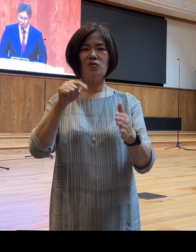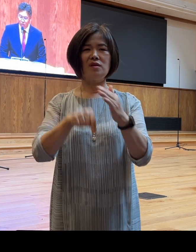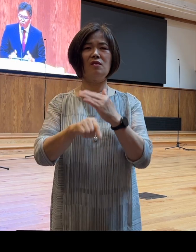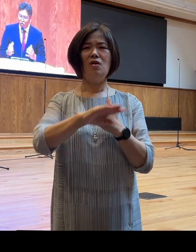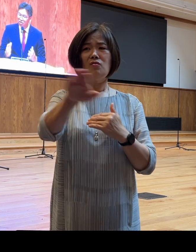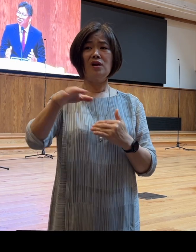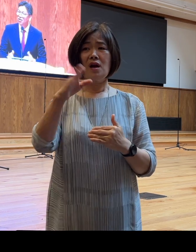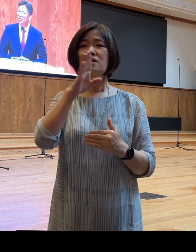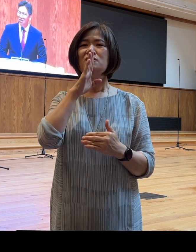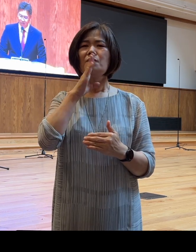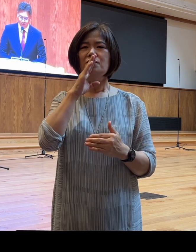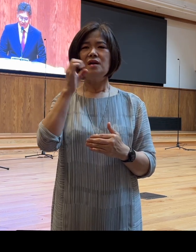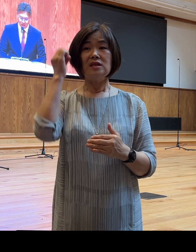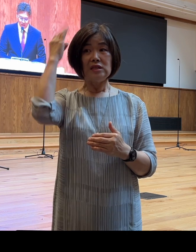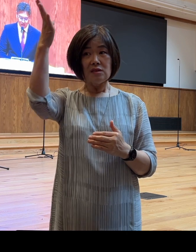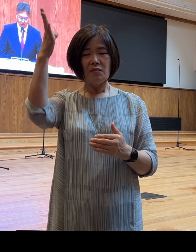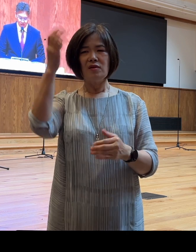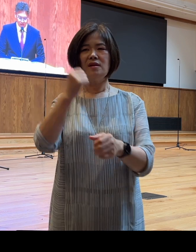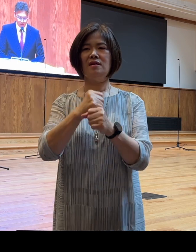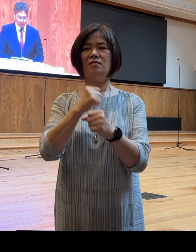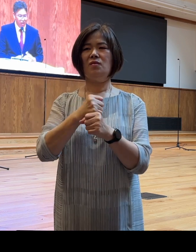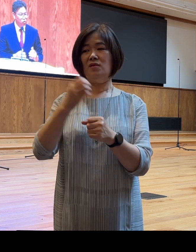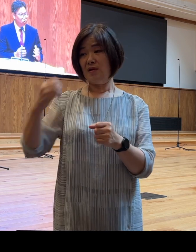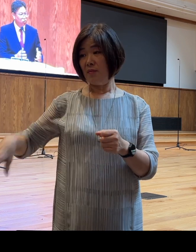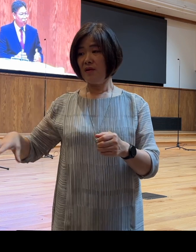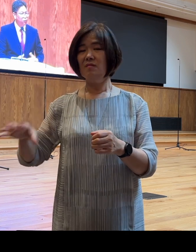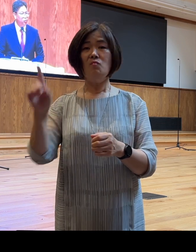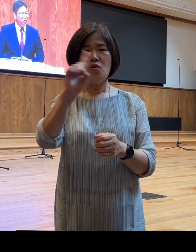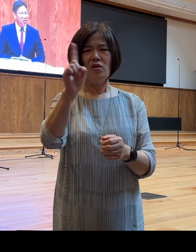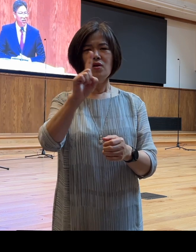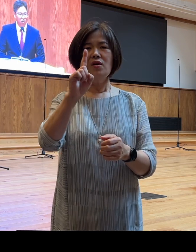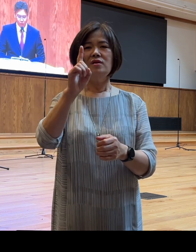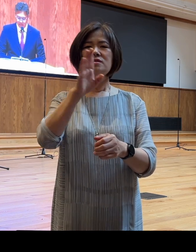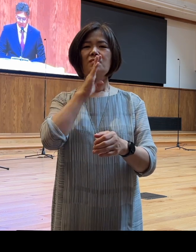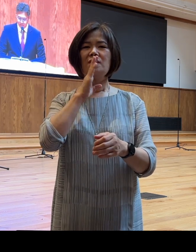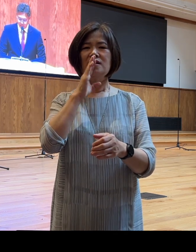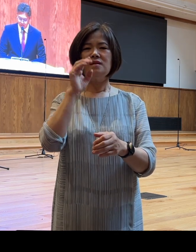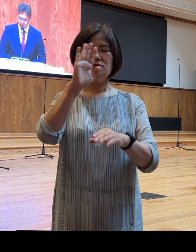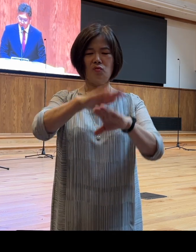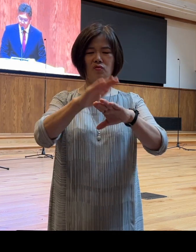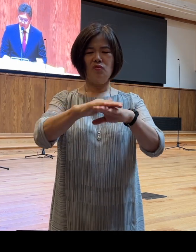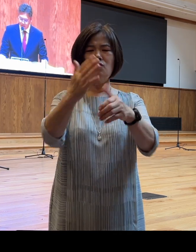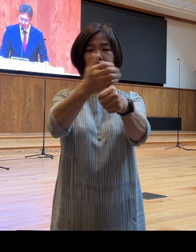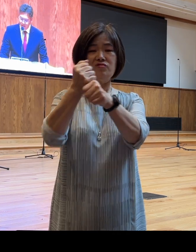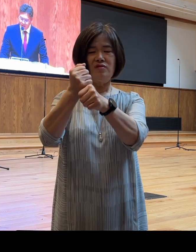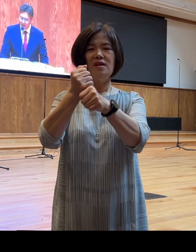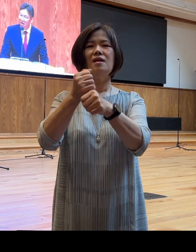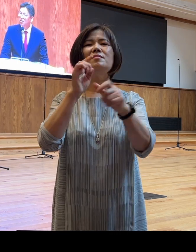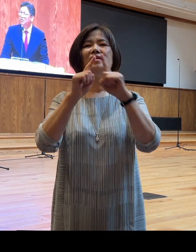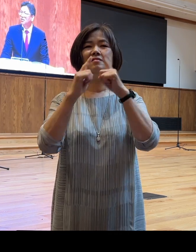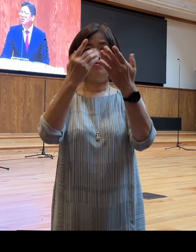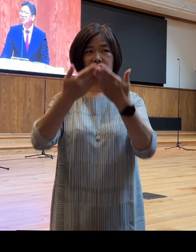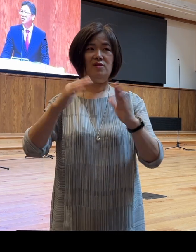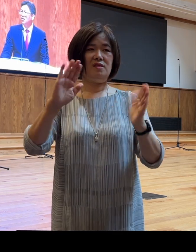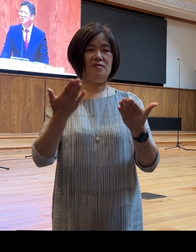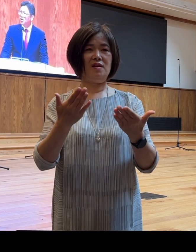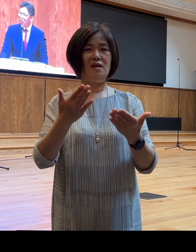무엇인가를 하나님은 내 손으로 붙들라라고 말씀하실 것입니다 하갈은 하나님의 약속의